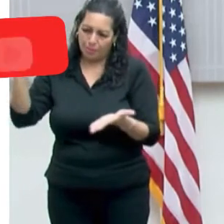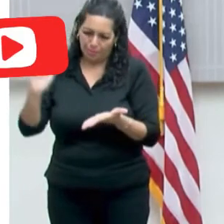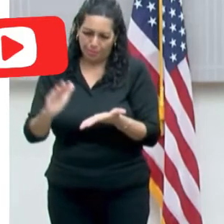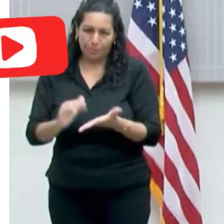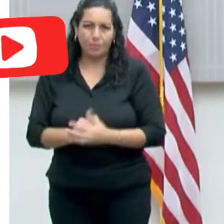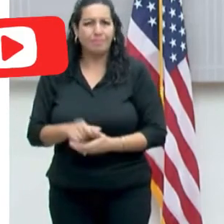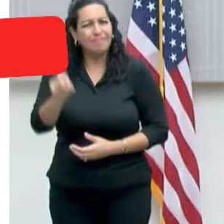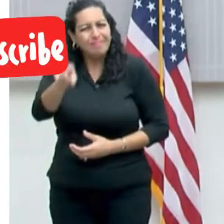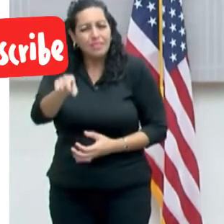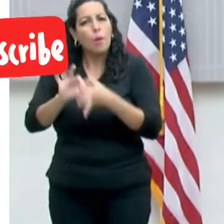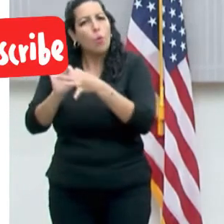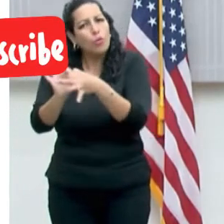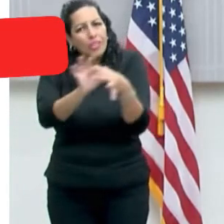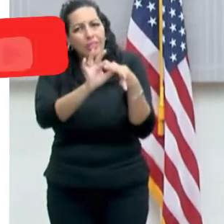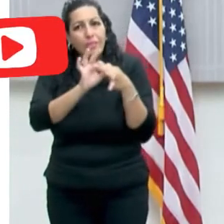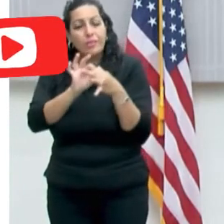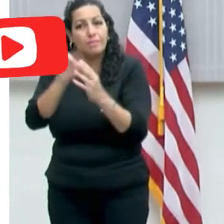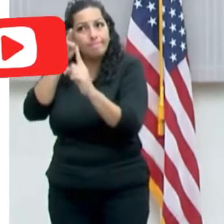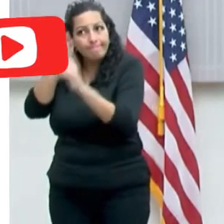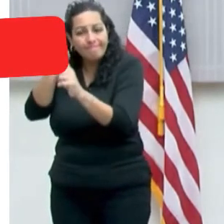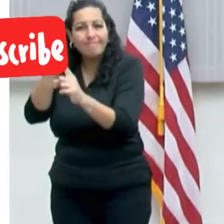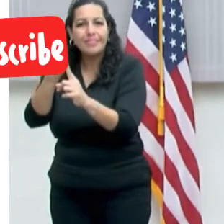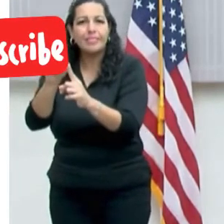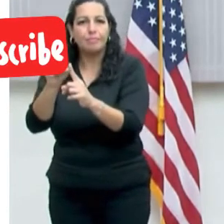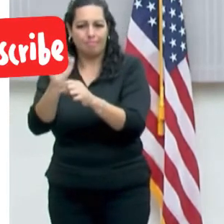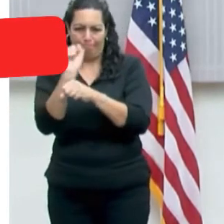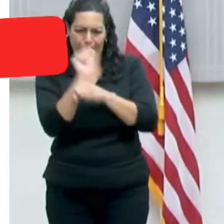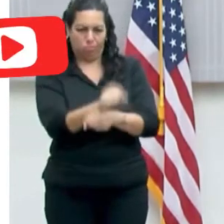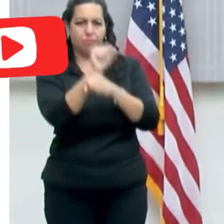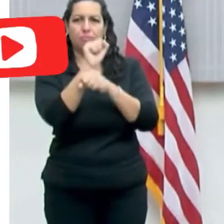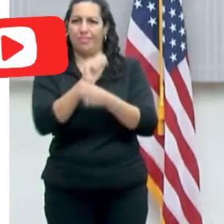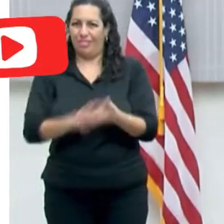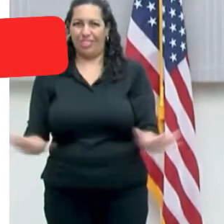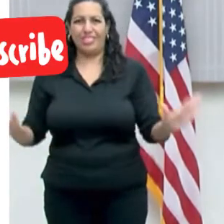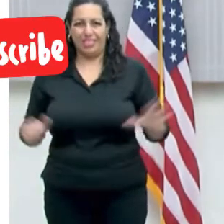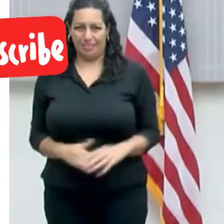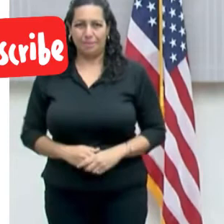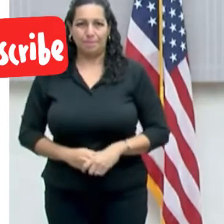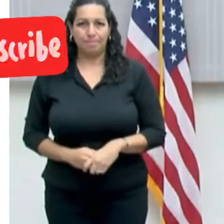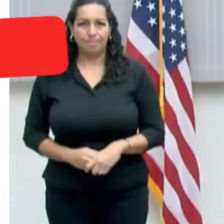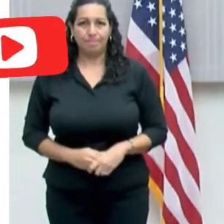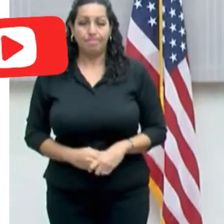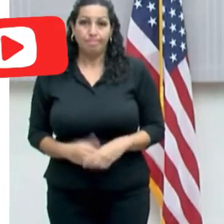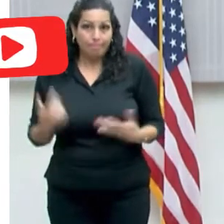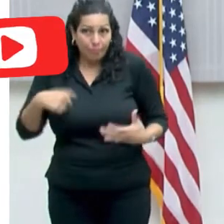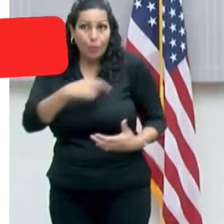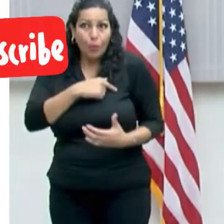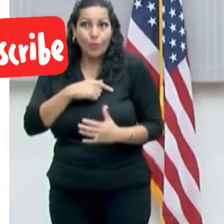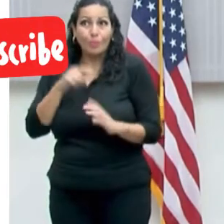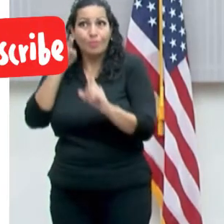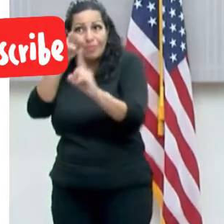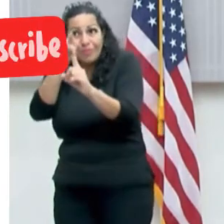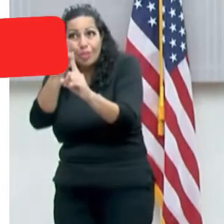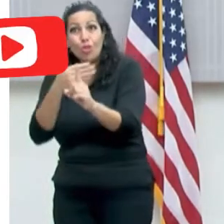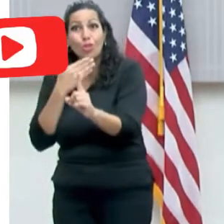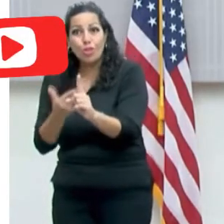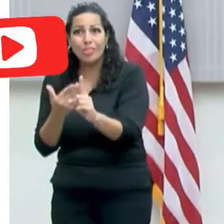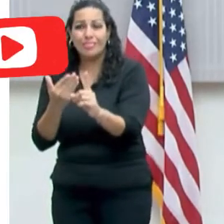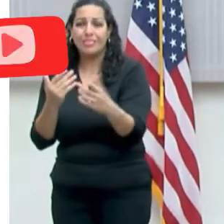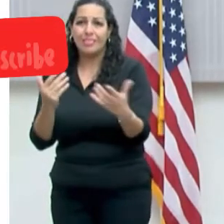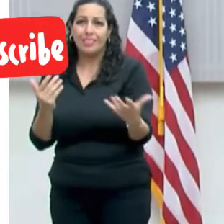estar unidos en la meta de vencerla. Vamos por buen camino, pero